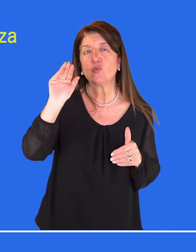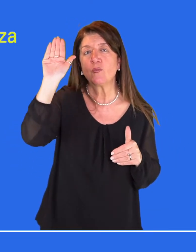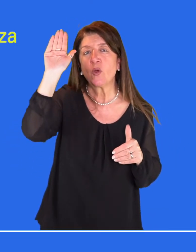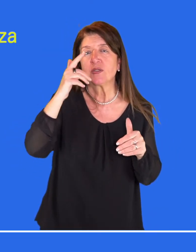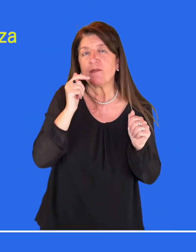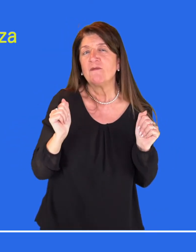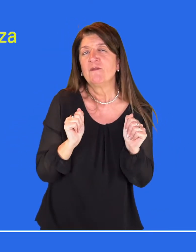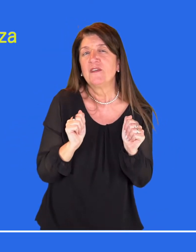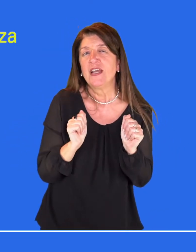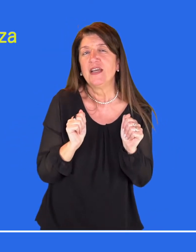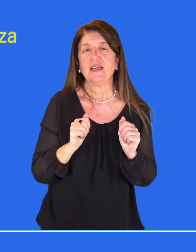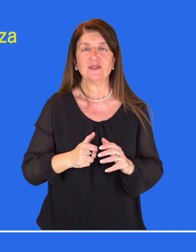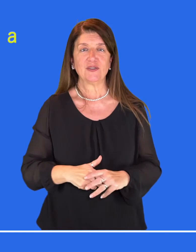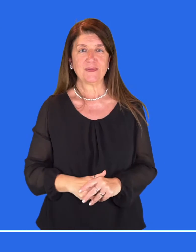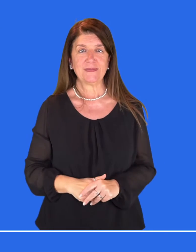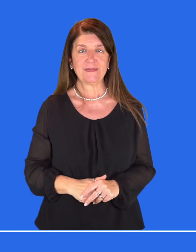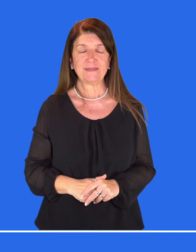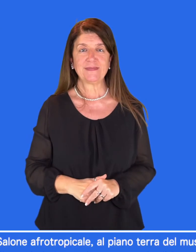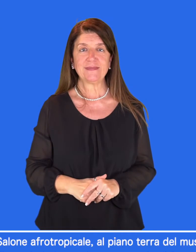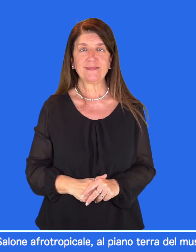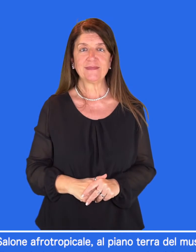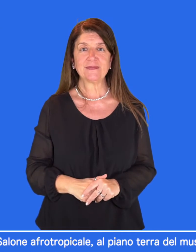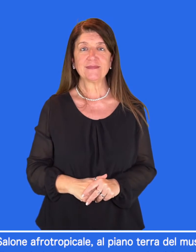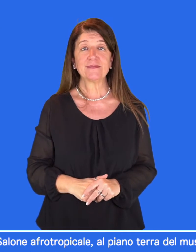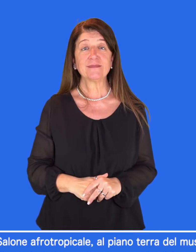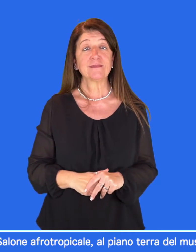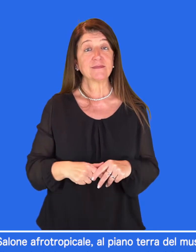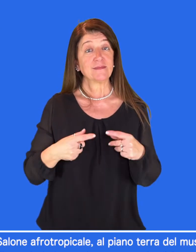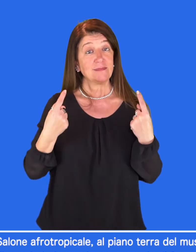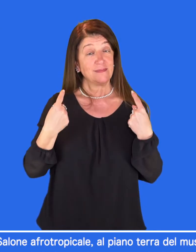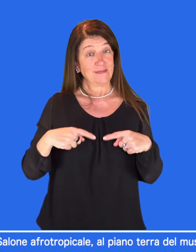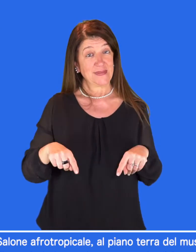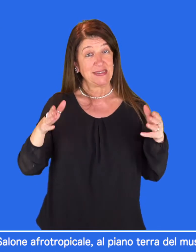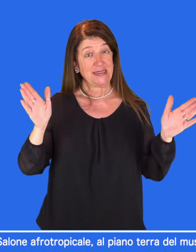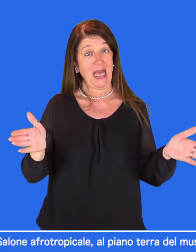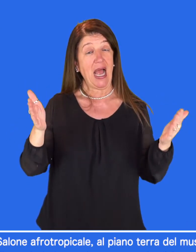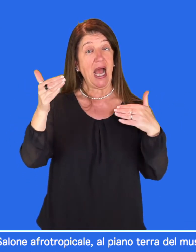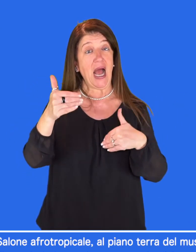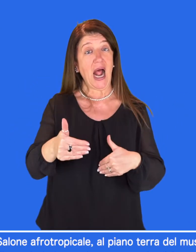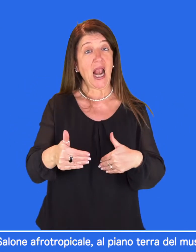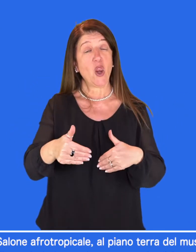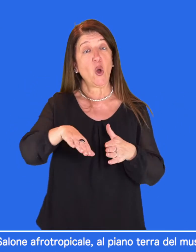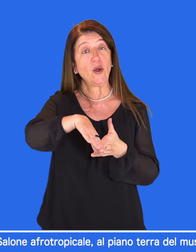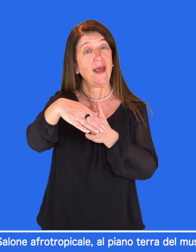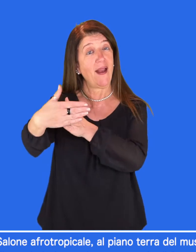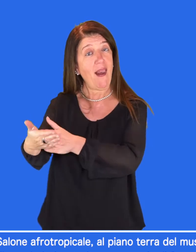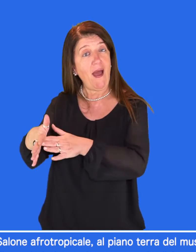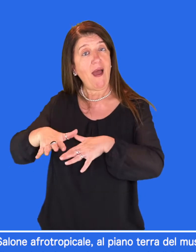Colobo, Guerezza Lungo il lato nord del Salone Afrotropicale, al piano terra del